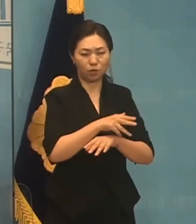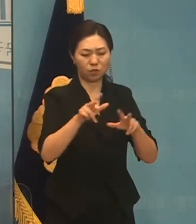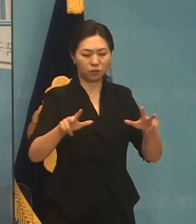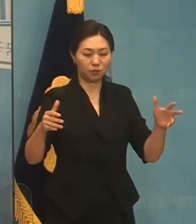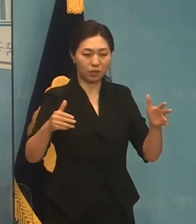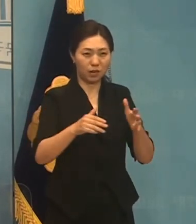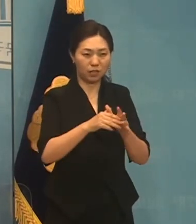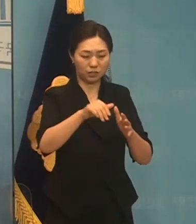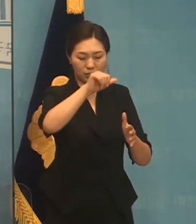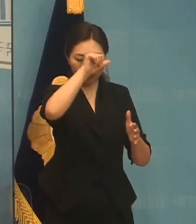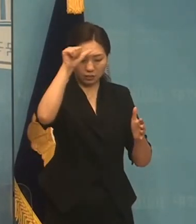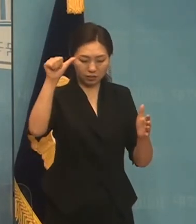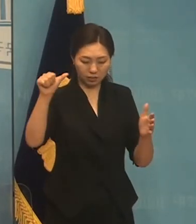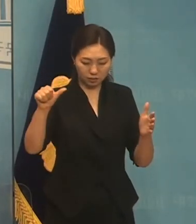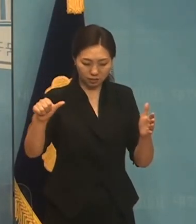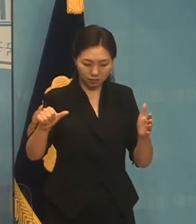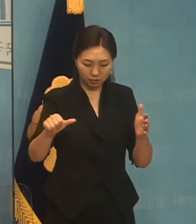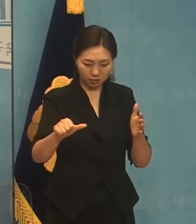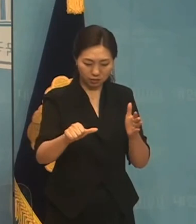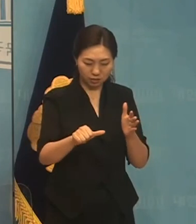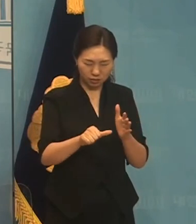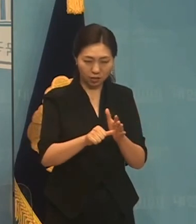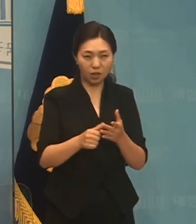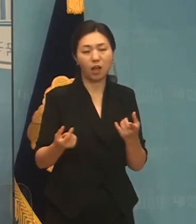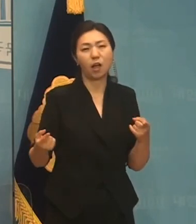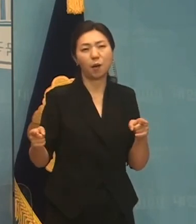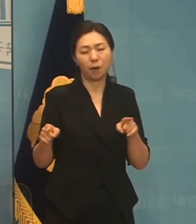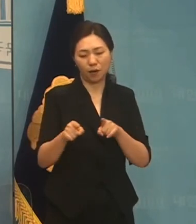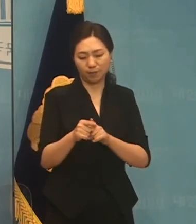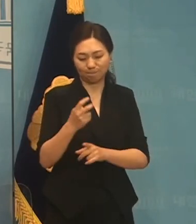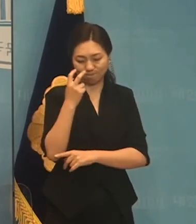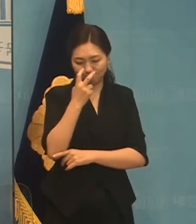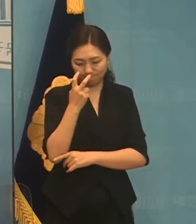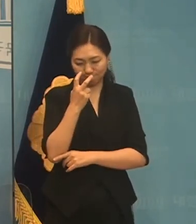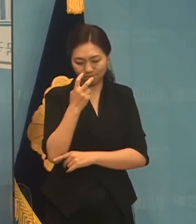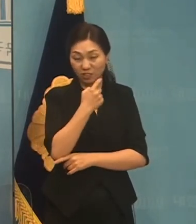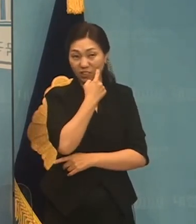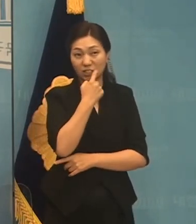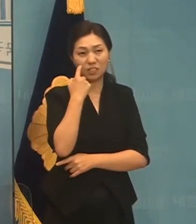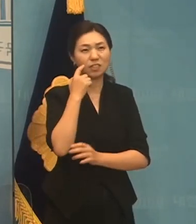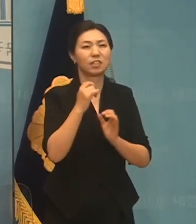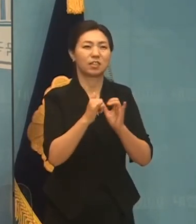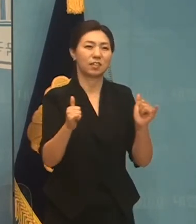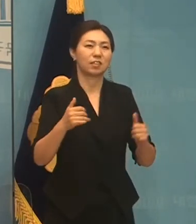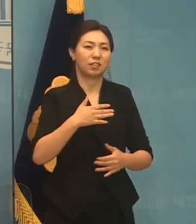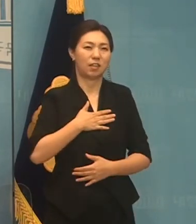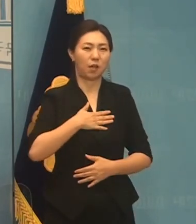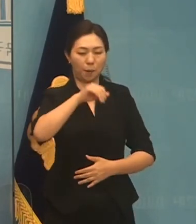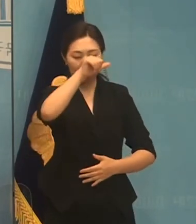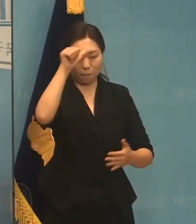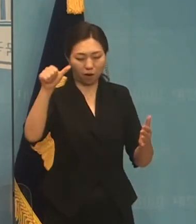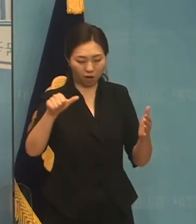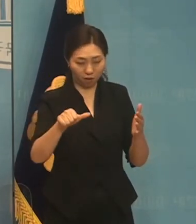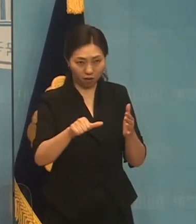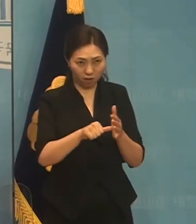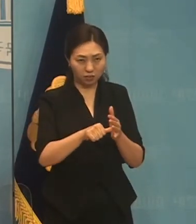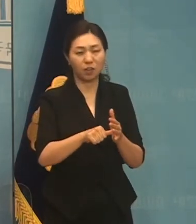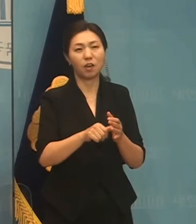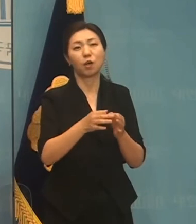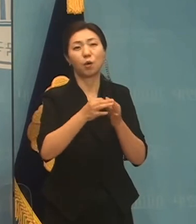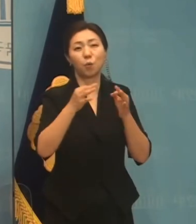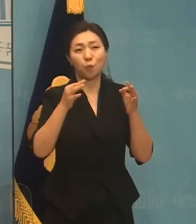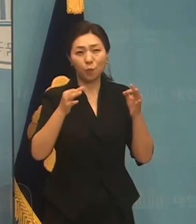제가 아주 가까이서 지켜본 정의의 한 사람입니다. 그런 일상을 통해서 합창시절